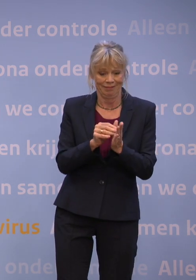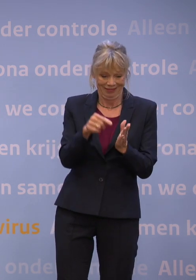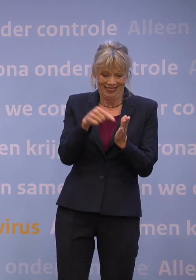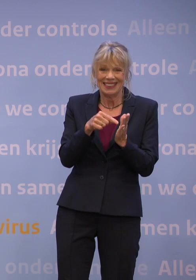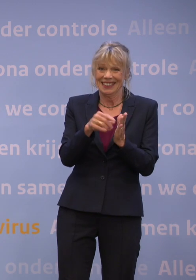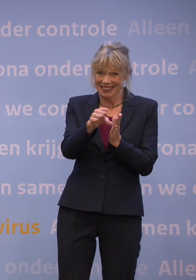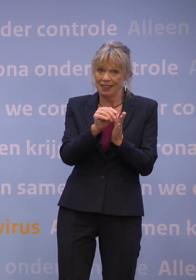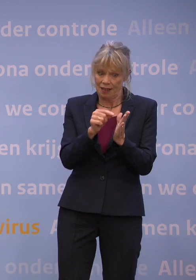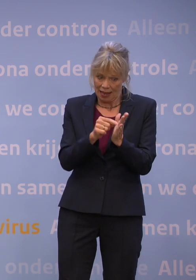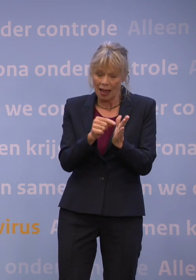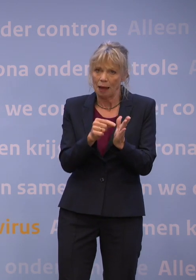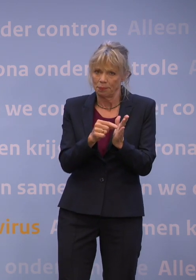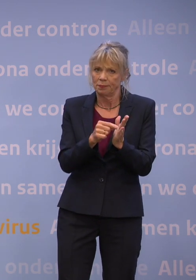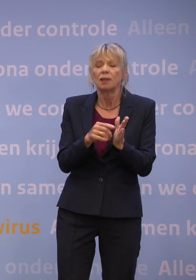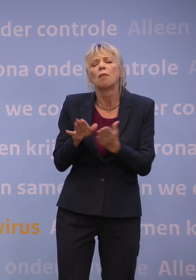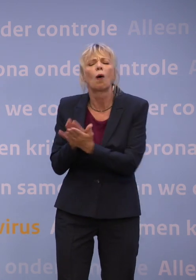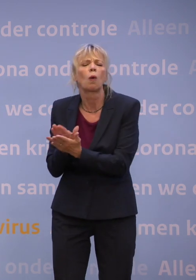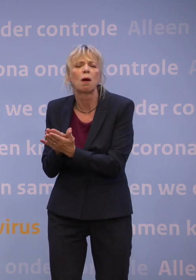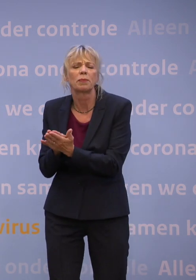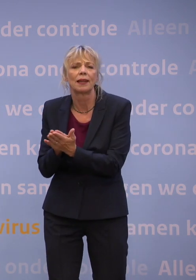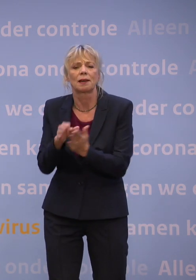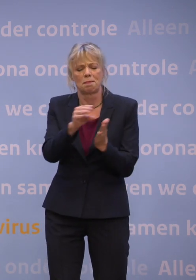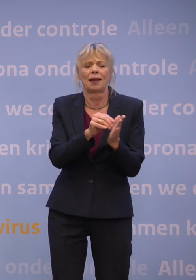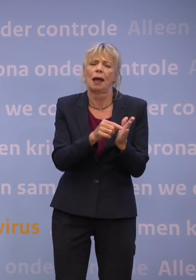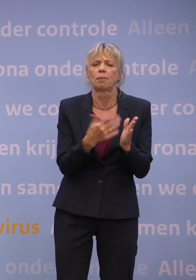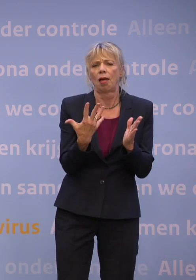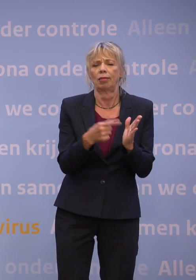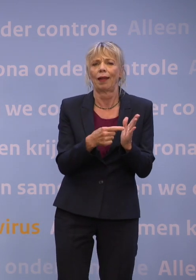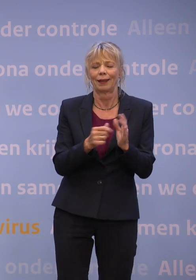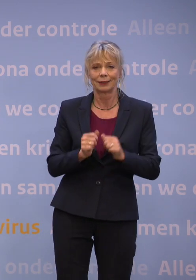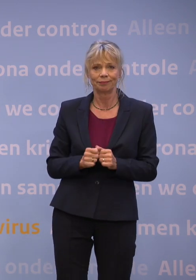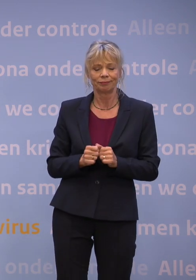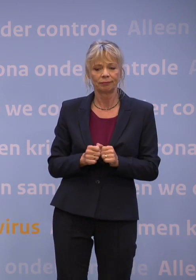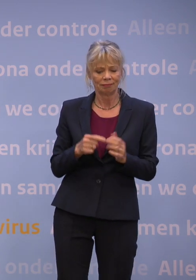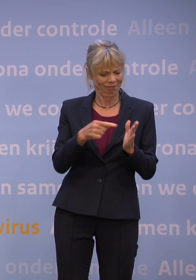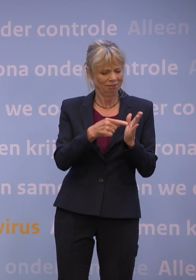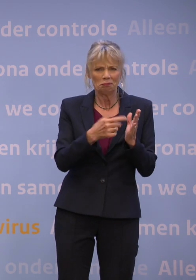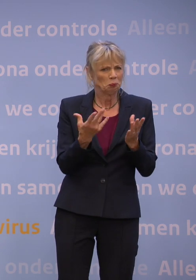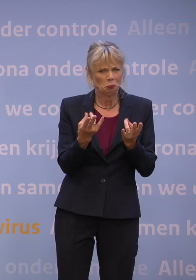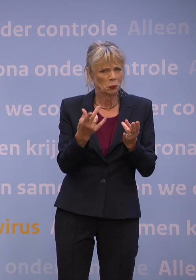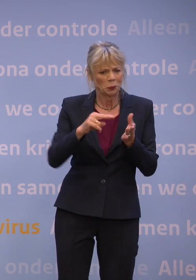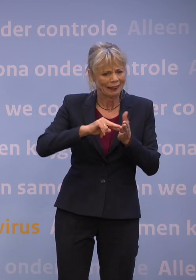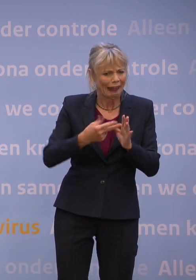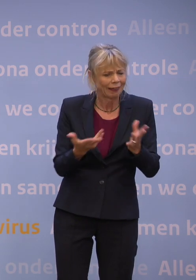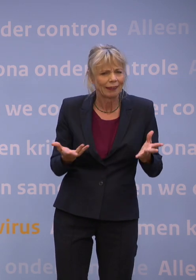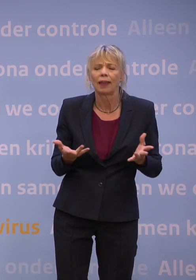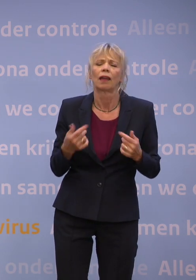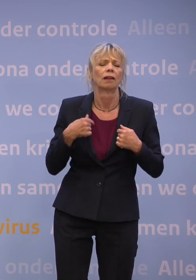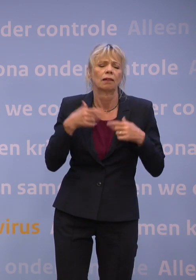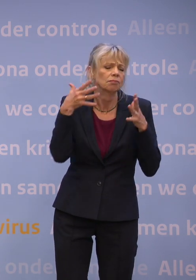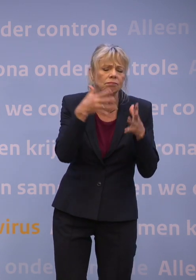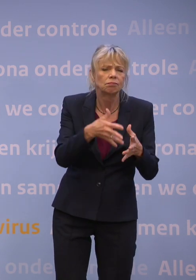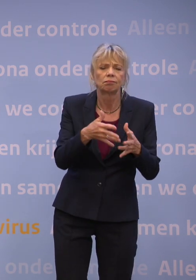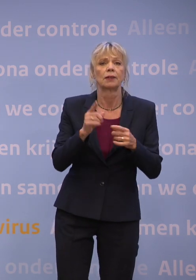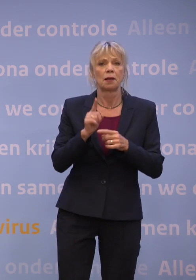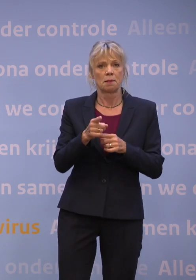straks gewoon handiger. Zonder dat ik verder op die techniek inga, komt het erop neer dat je met de